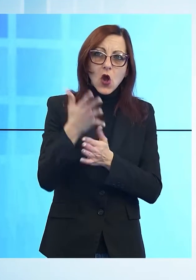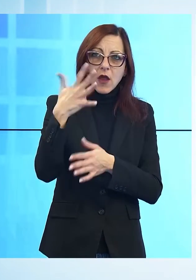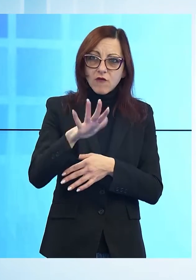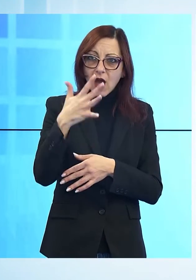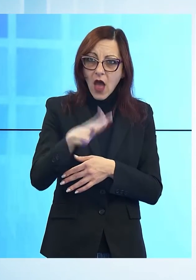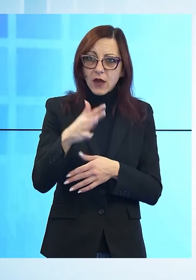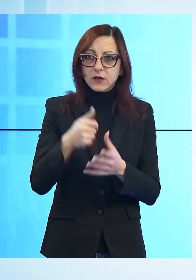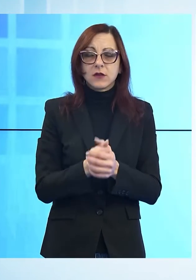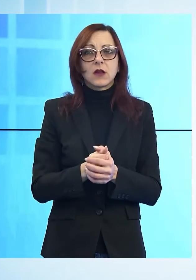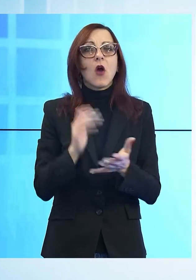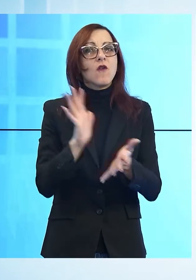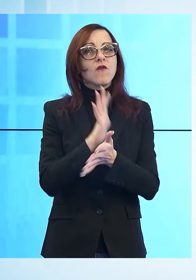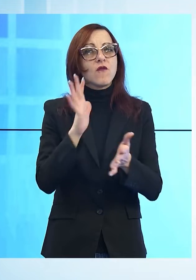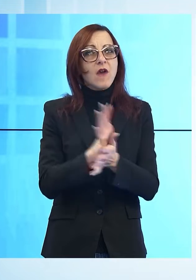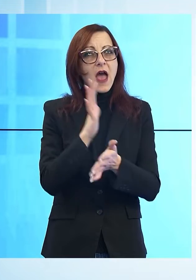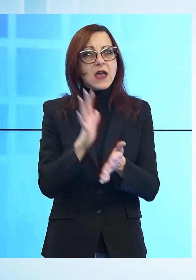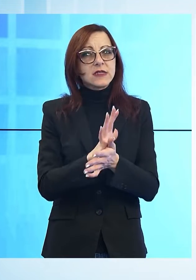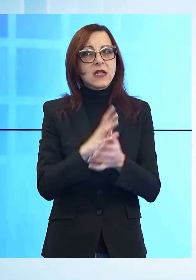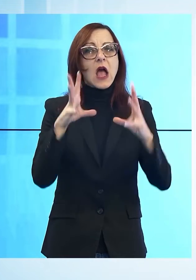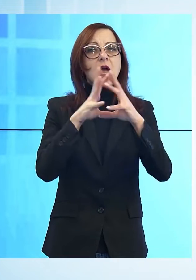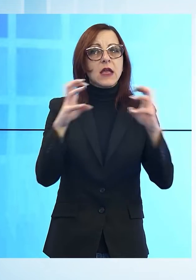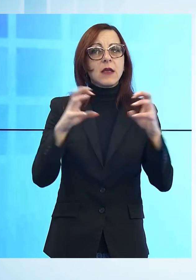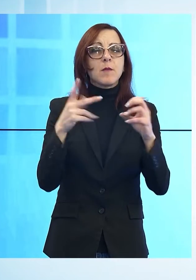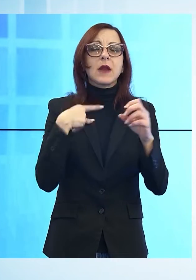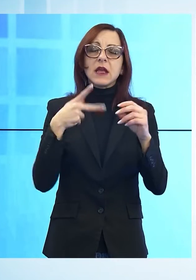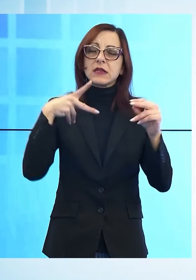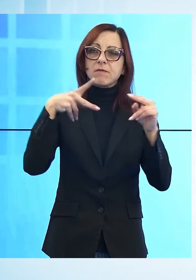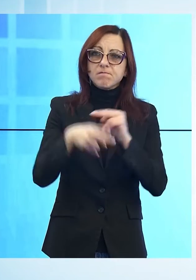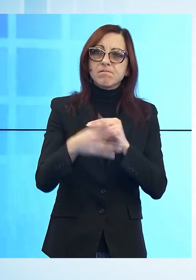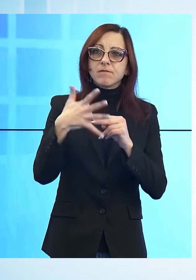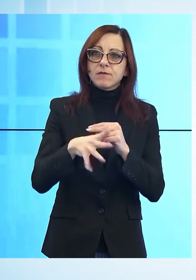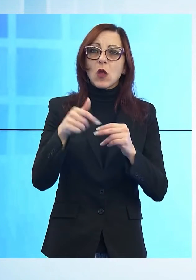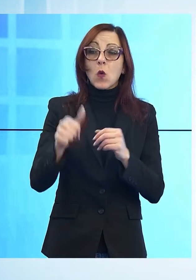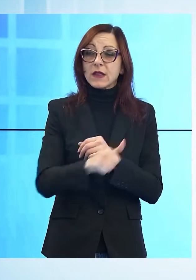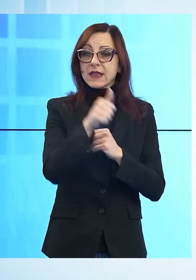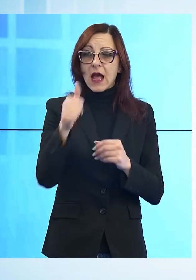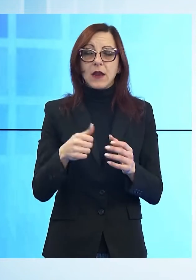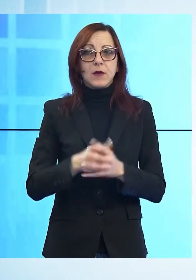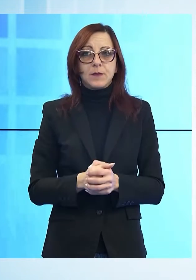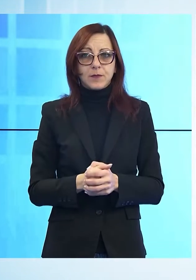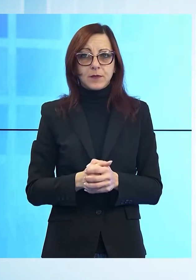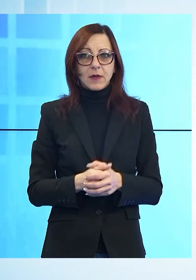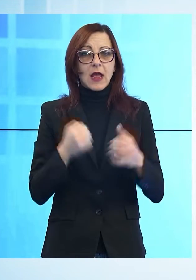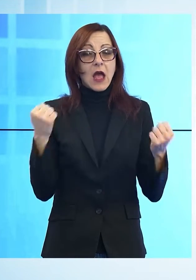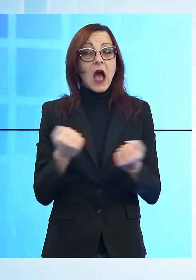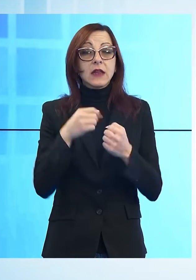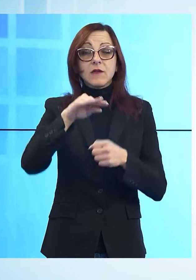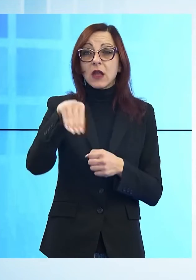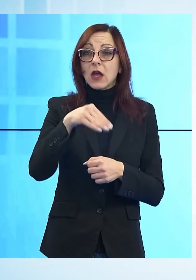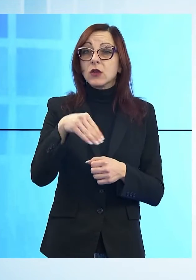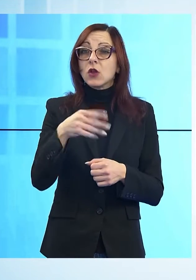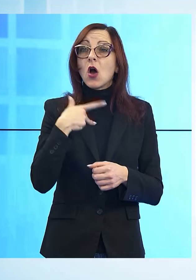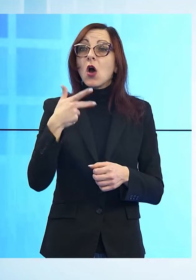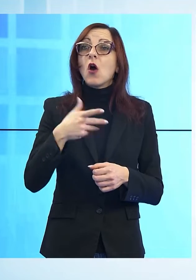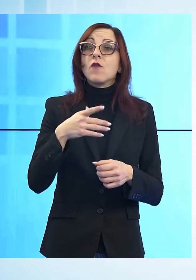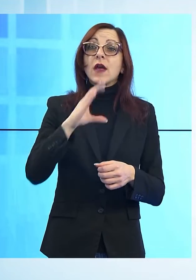imprese della Lucchesia e della Versilia che hanno tagliato un traguardo importante proprio quest'anno. L'evento è stato ospitato dal Country Club di Graniano a Capandri.